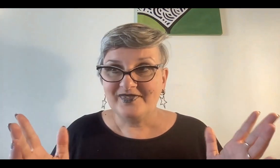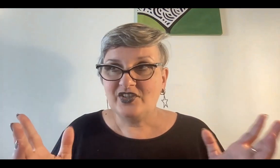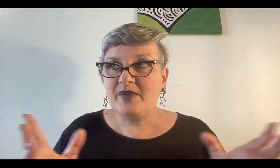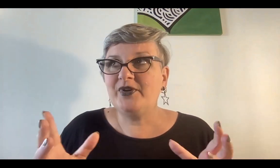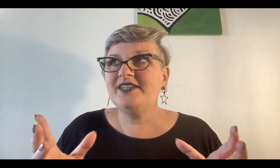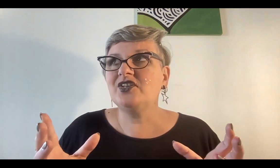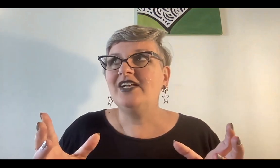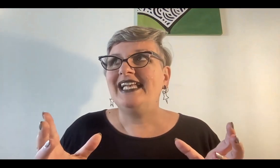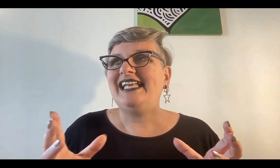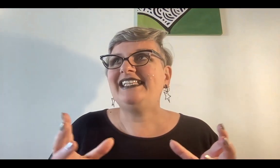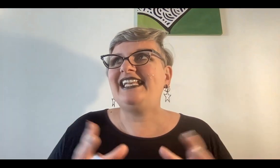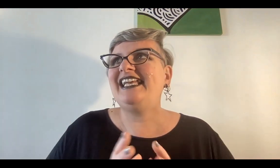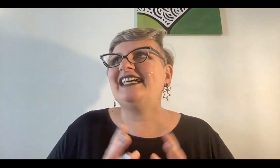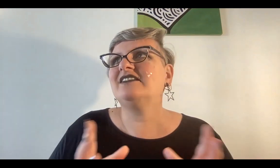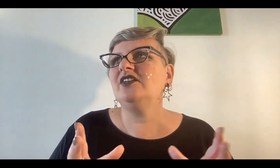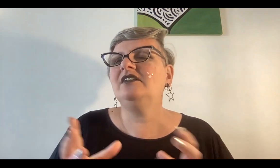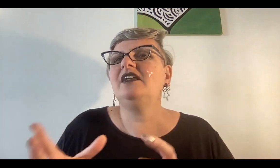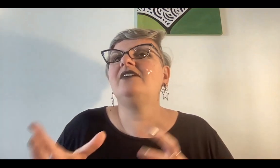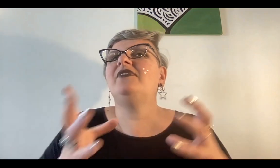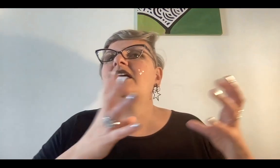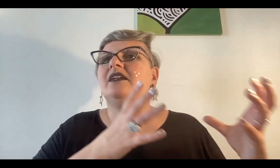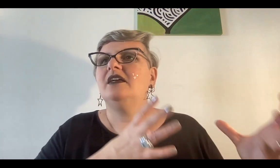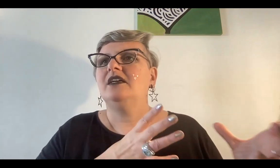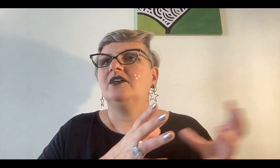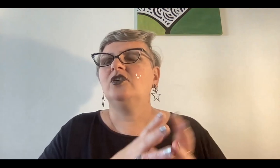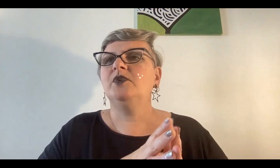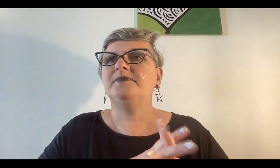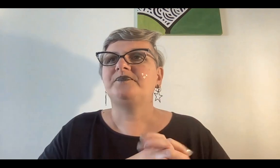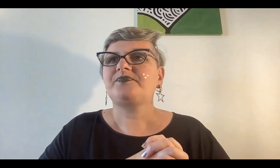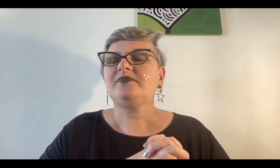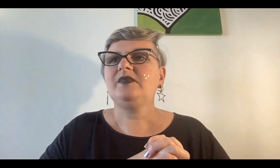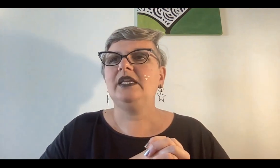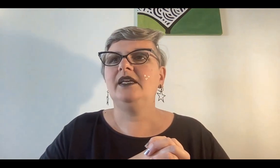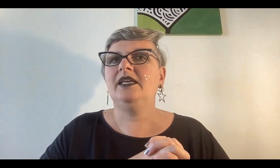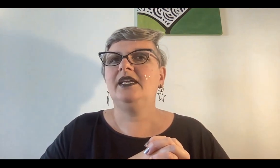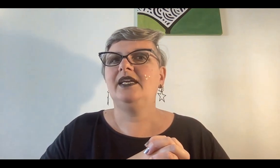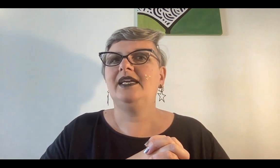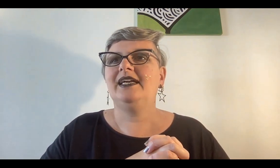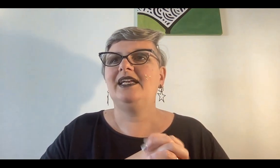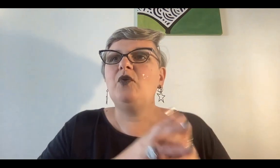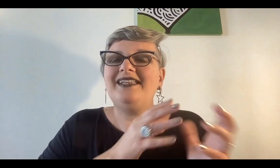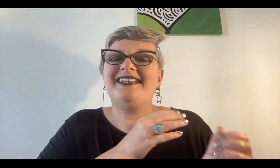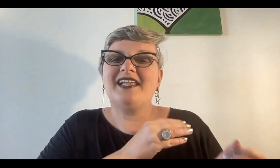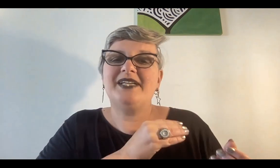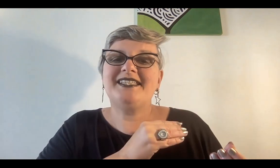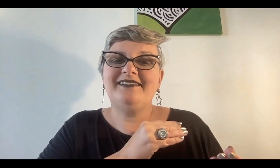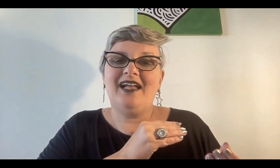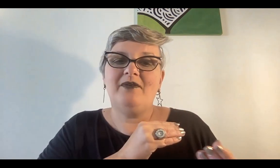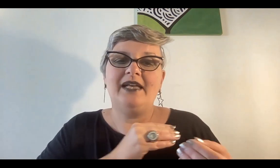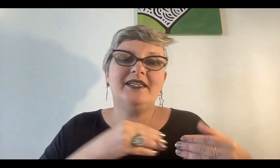Entonces por eso, esta negación de ver cómo ese saber ya estaba, y